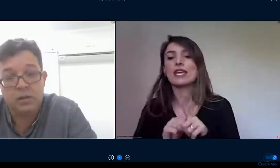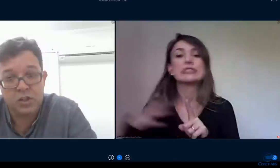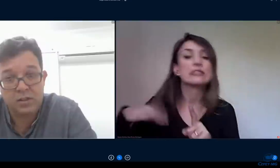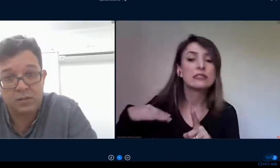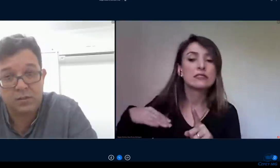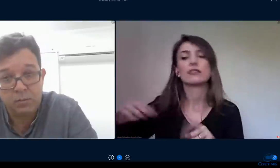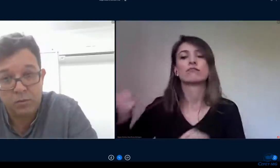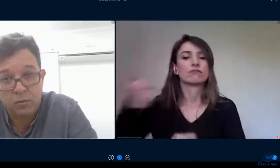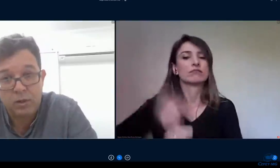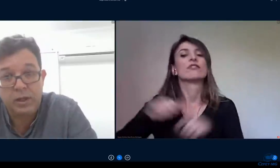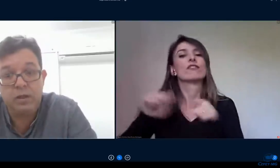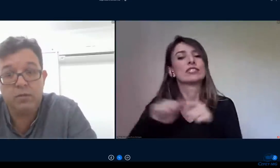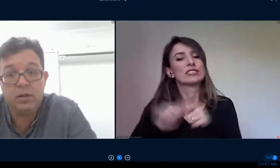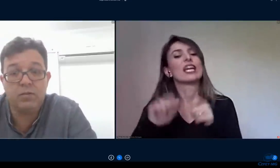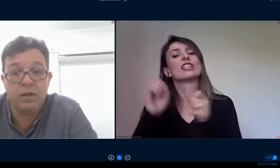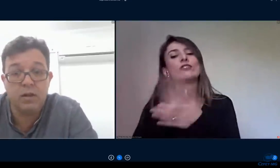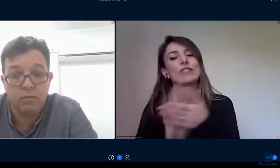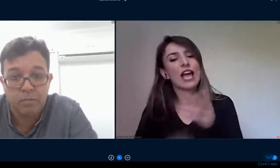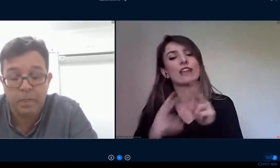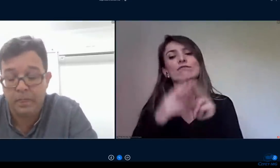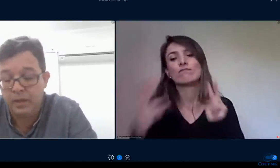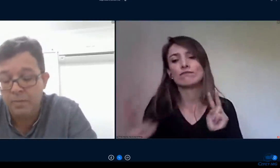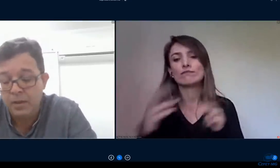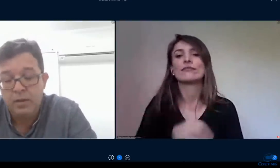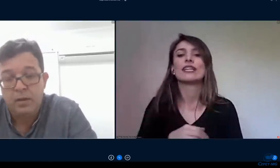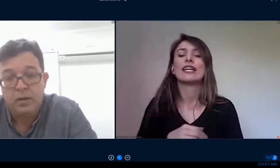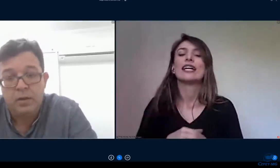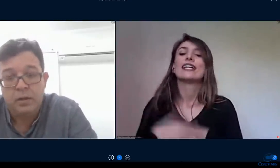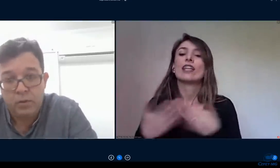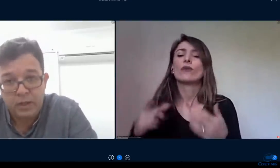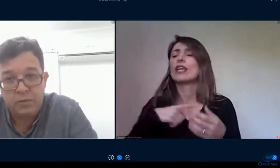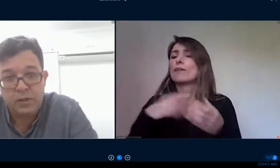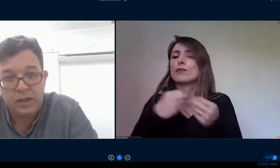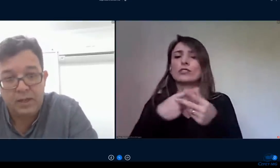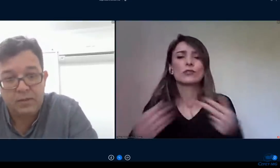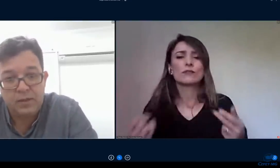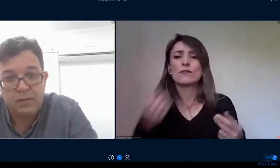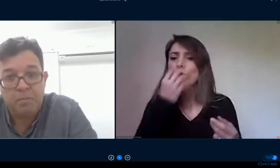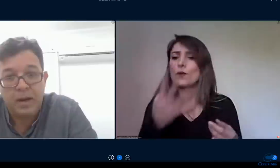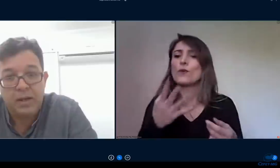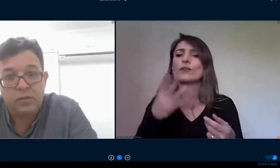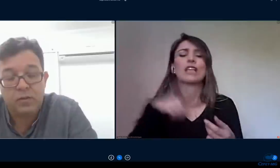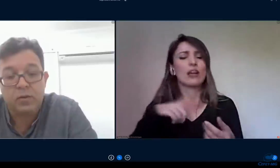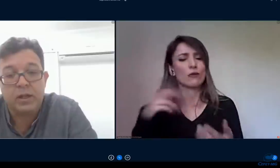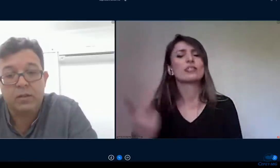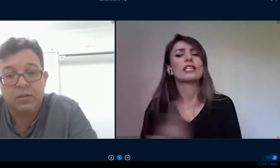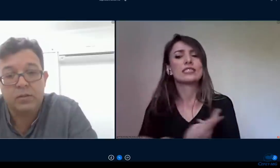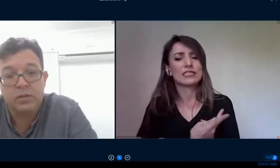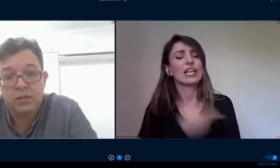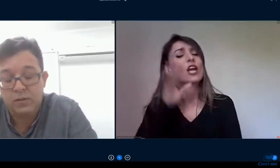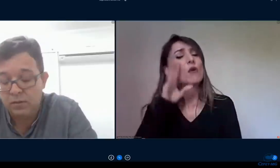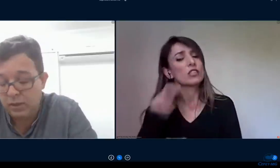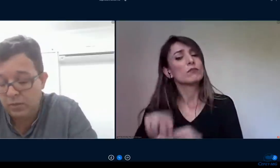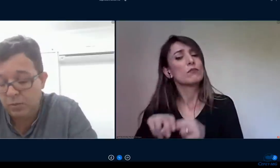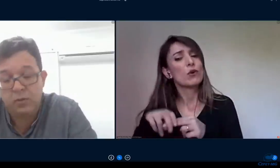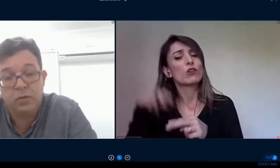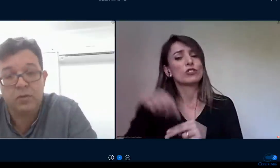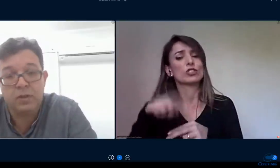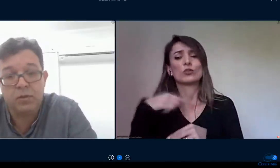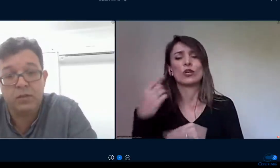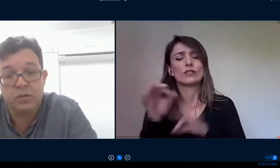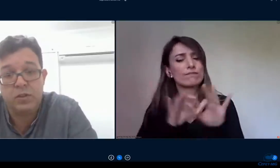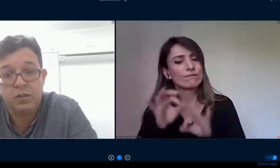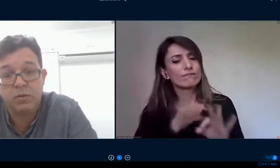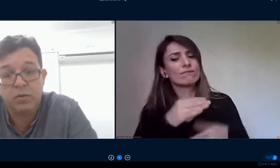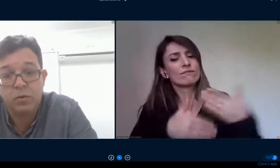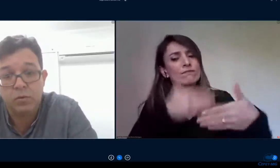que já estamos colhendo e que virão né eu creio que foi graças a esse passo aquilo que eu disse né as pessoas